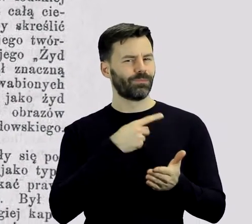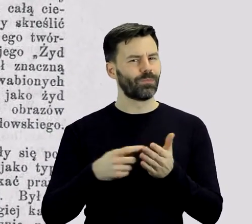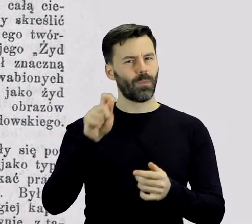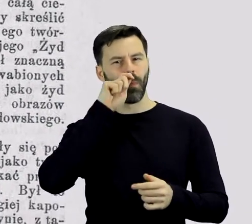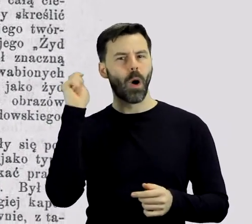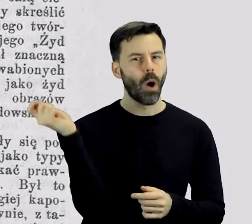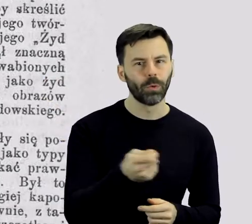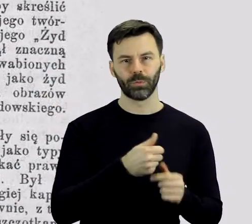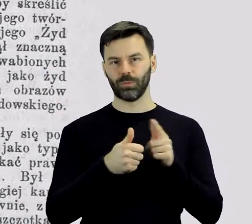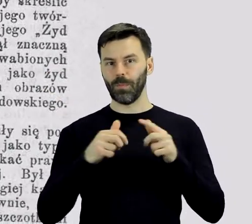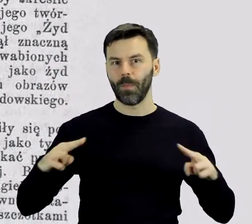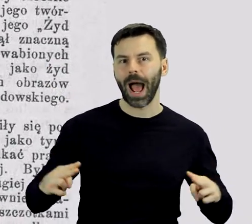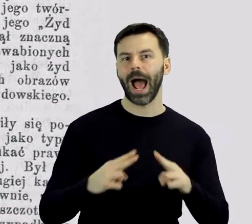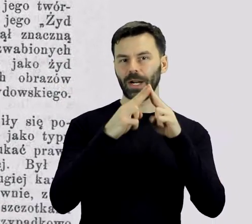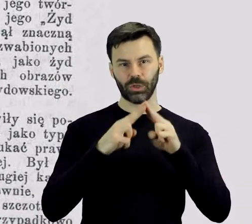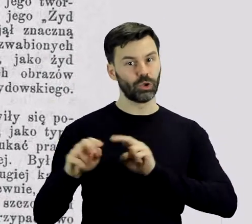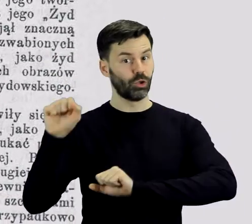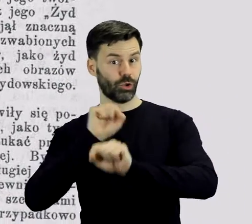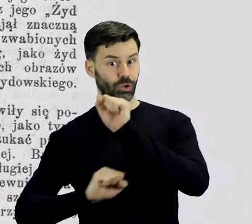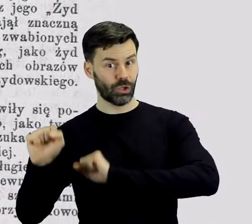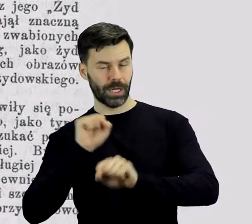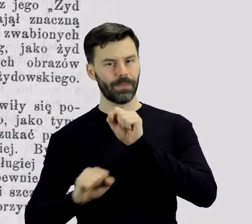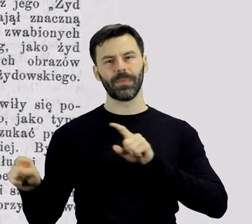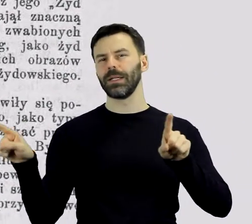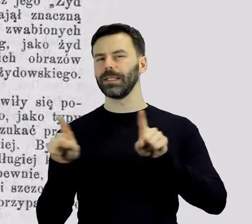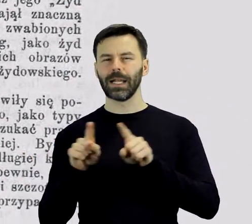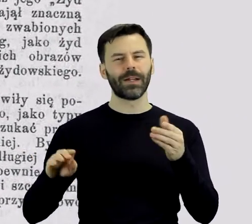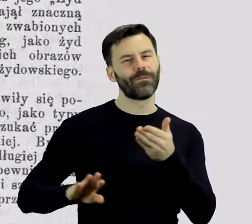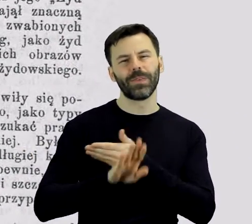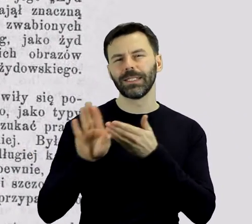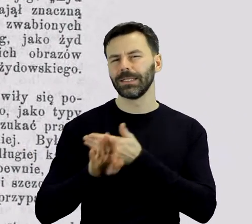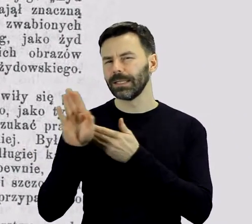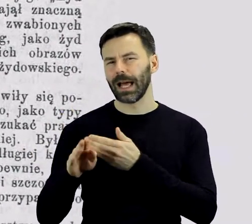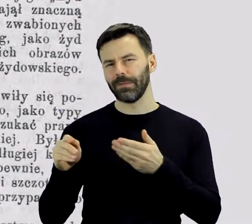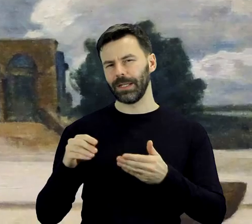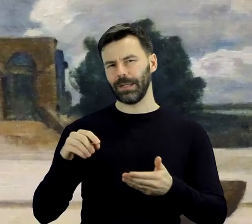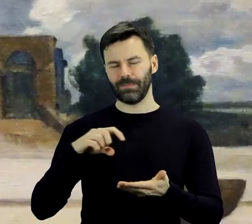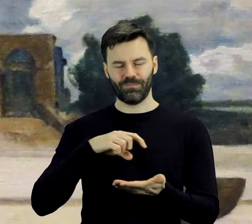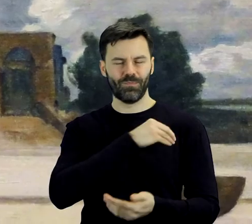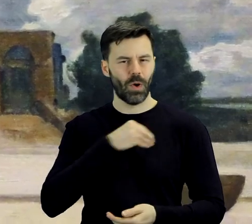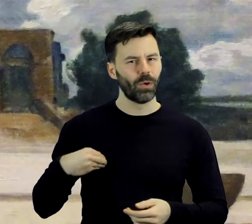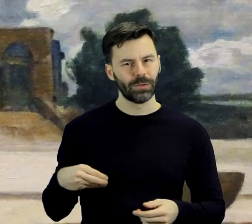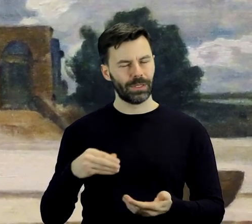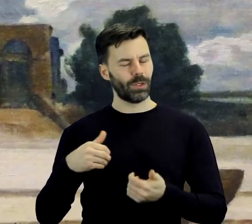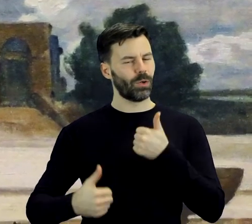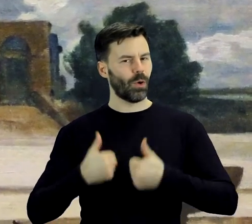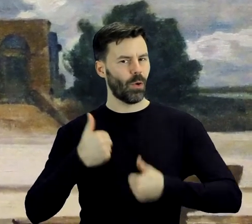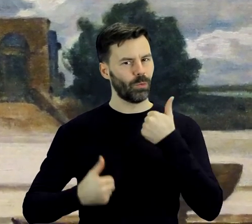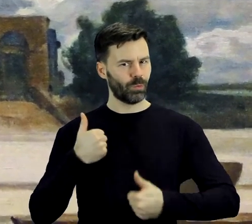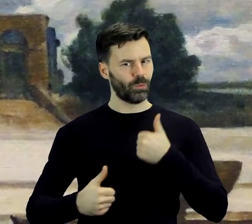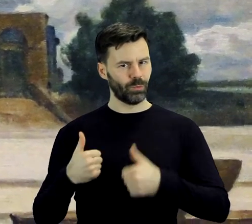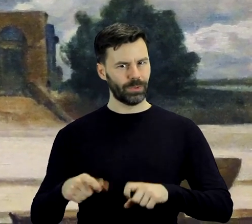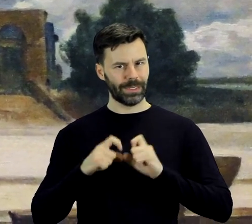Paryża i Rzymu oraz biorąc udział w wielu wystawach krajowych i międzynarodowych konkursach. Pod koniec życia